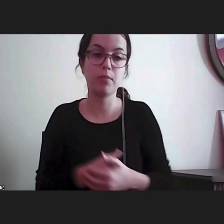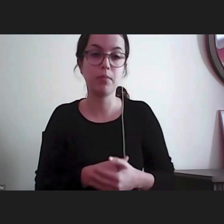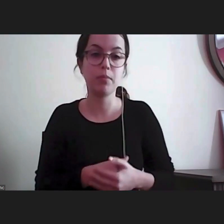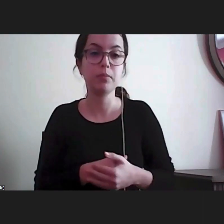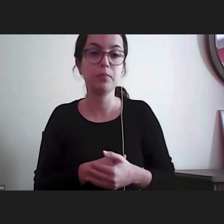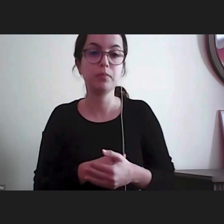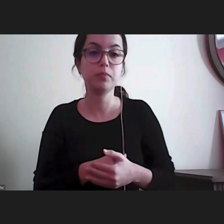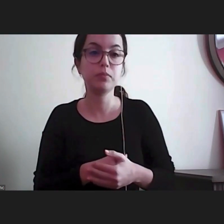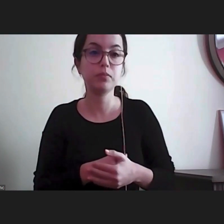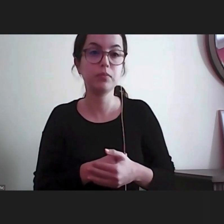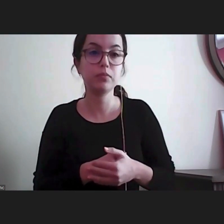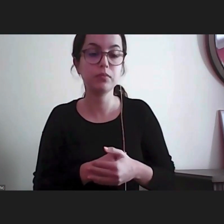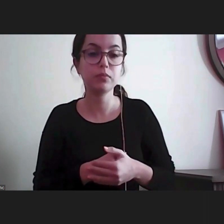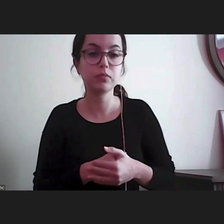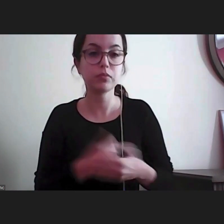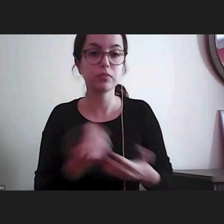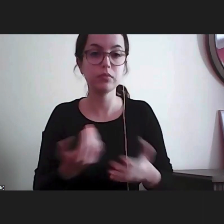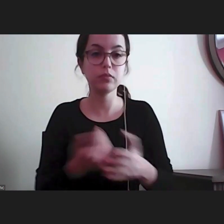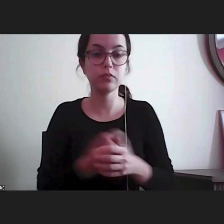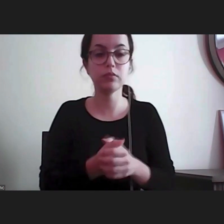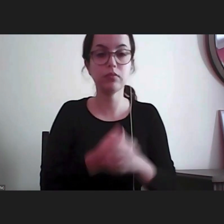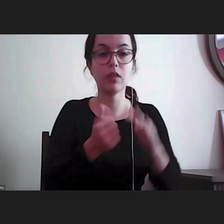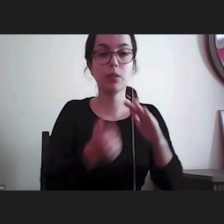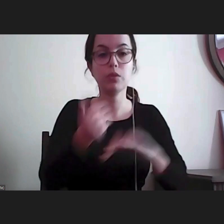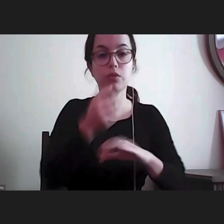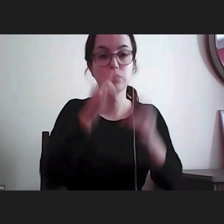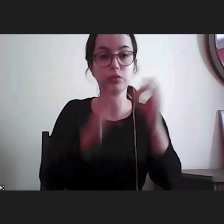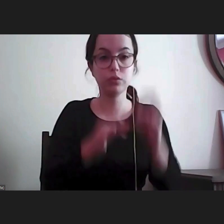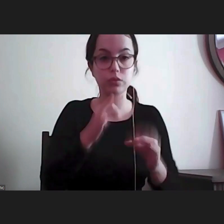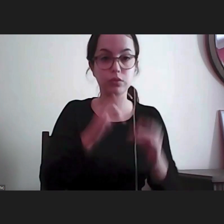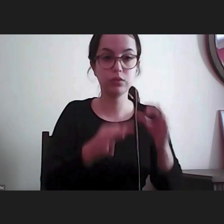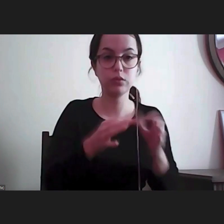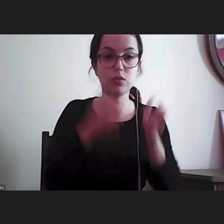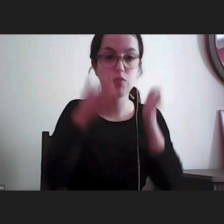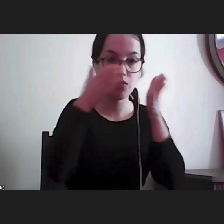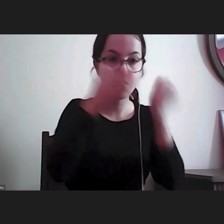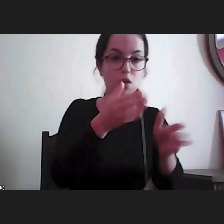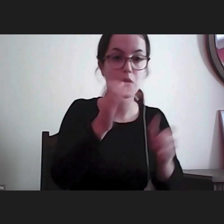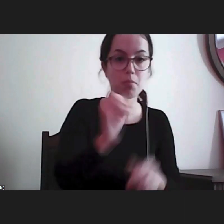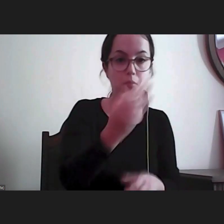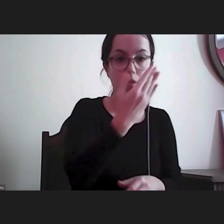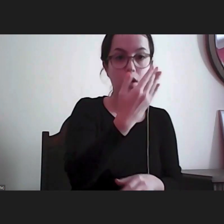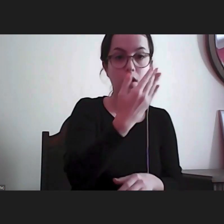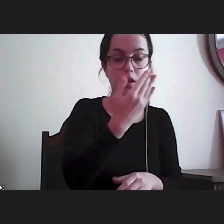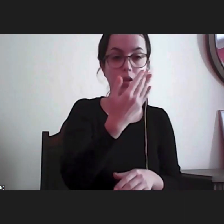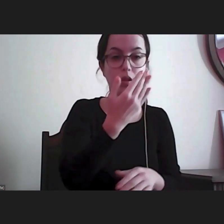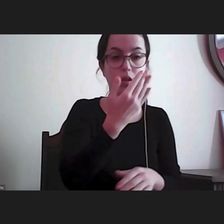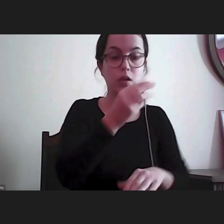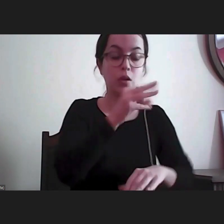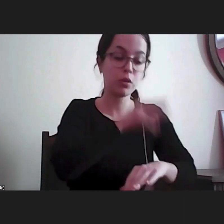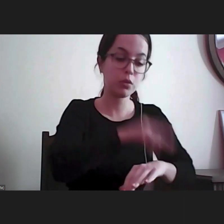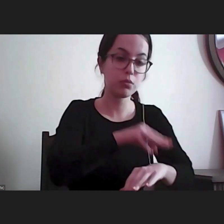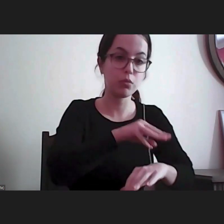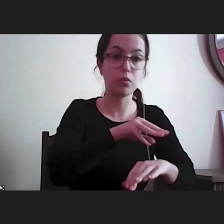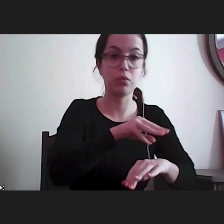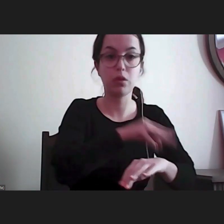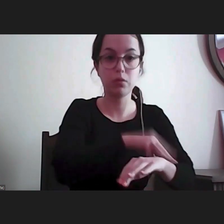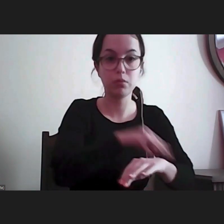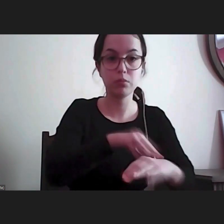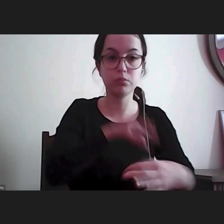aqui o Provedor de Justiça dirige especialmente ao poder administrativo, à